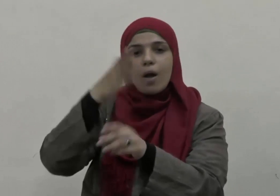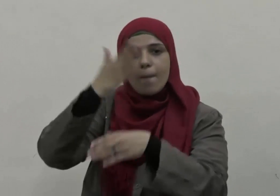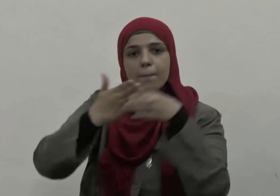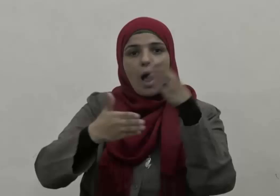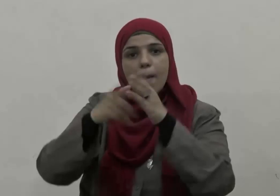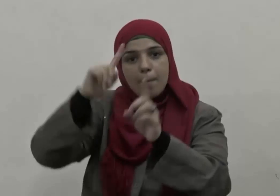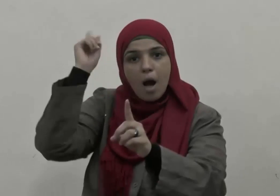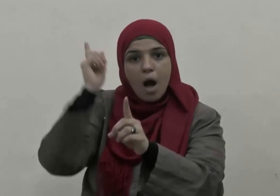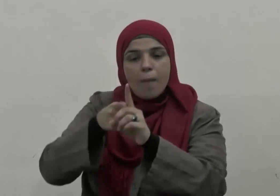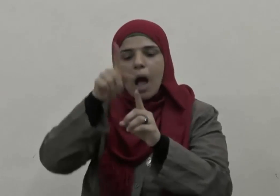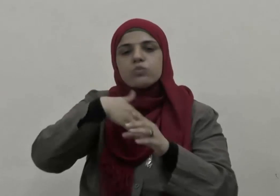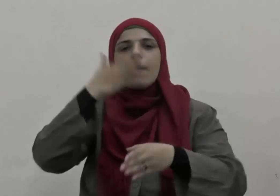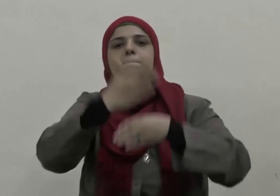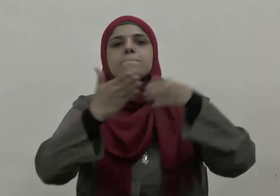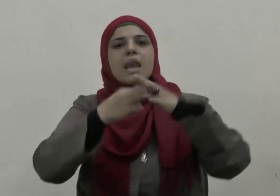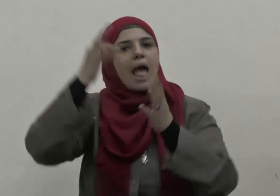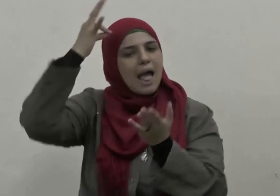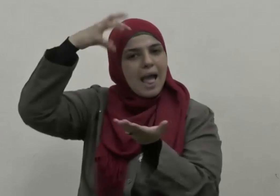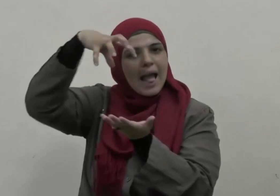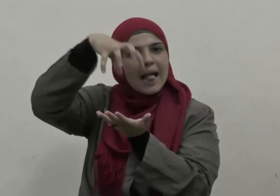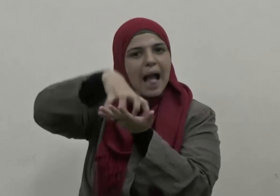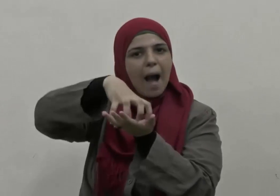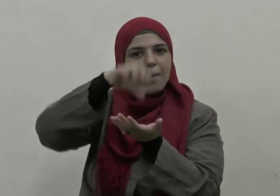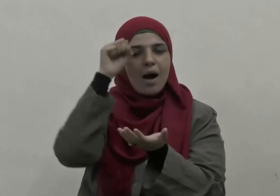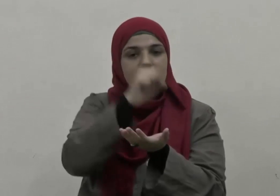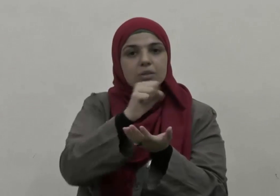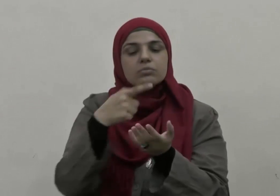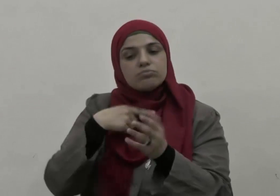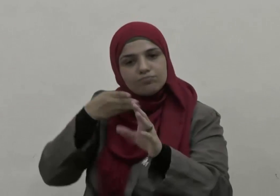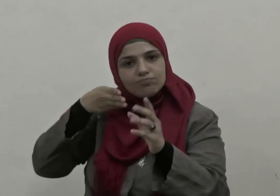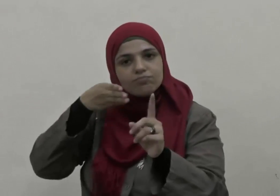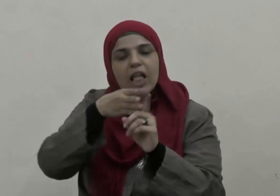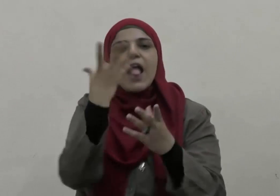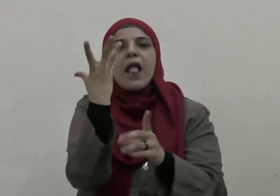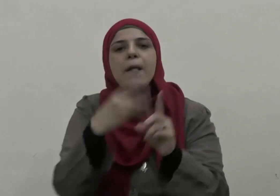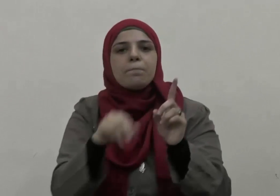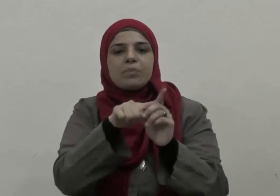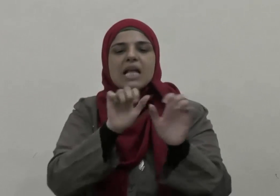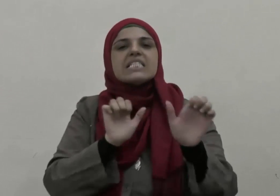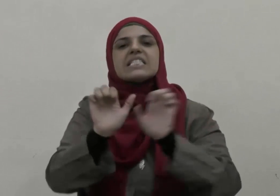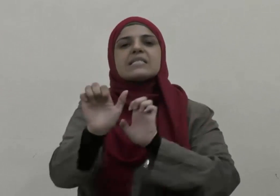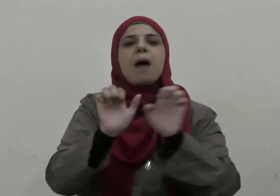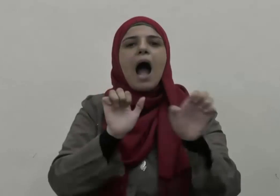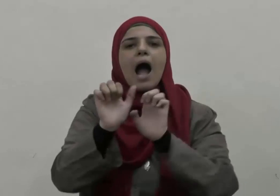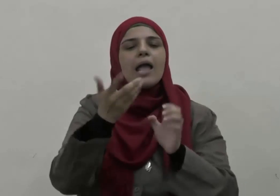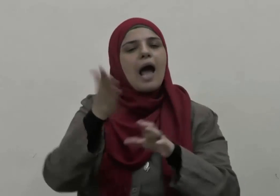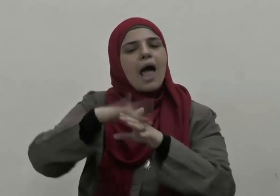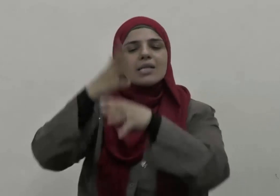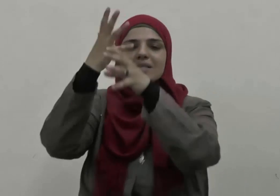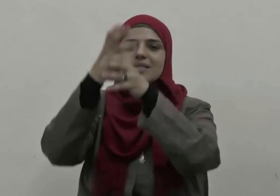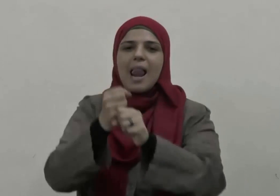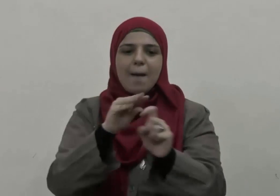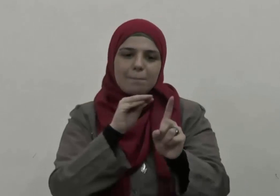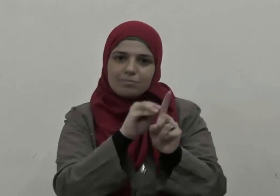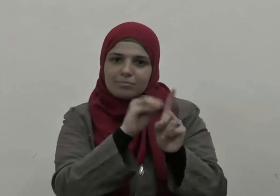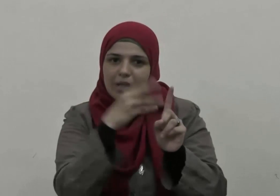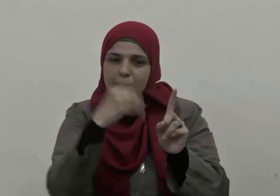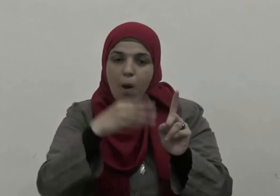تعالى ببناء الكعبة المشرفة ذهب إلى ابنه إسماعيل عليه السلام